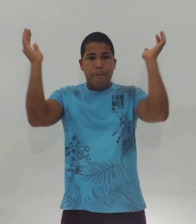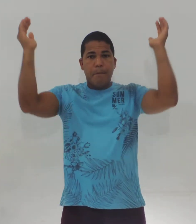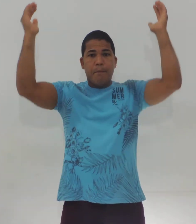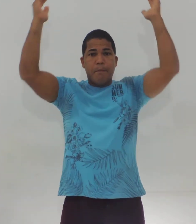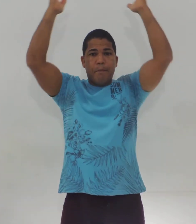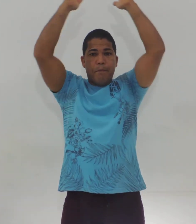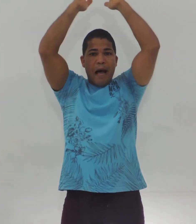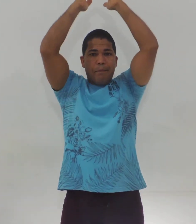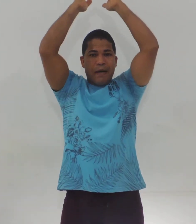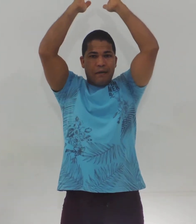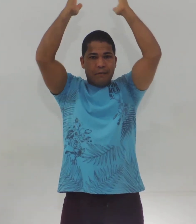Papa